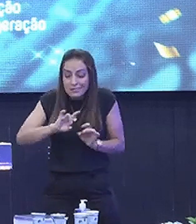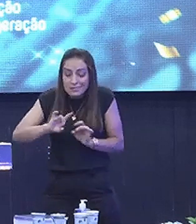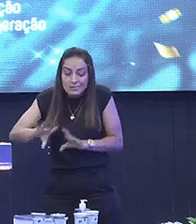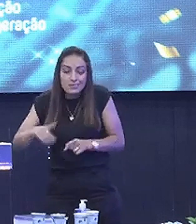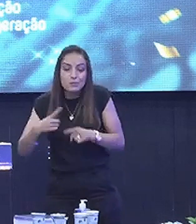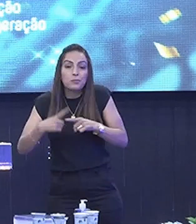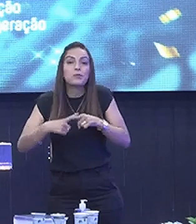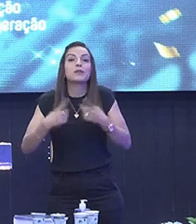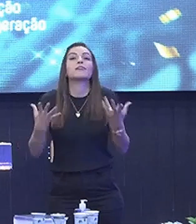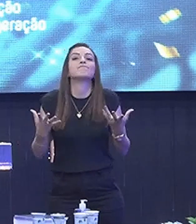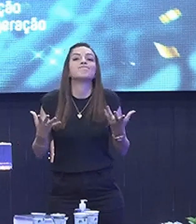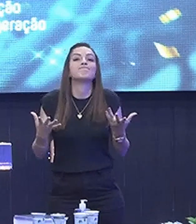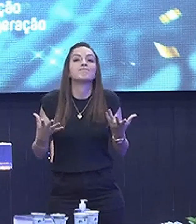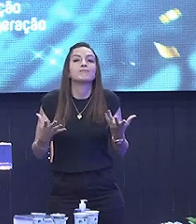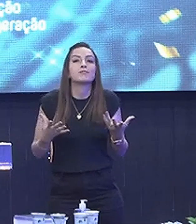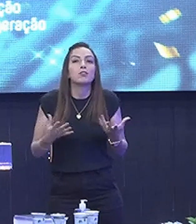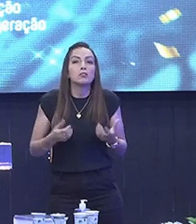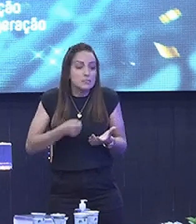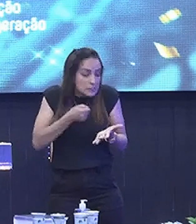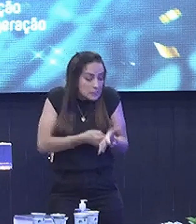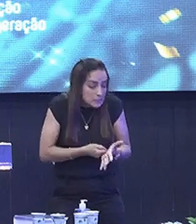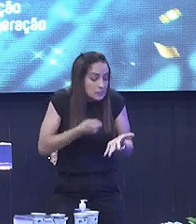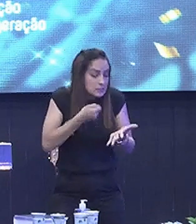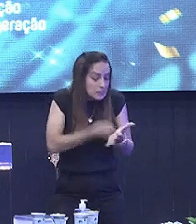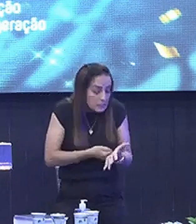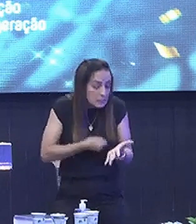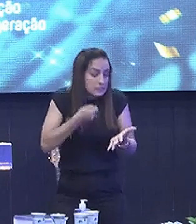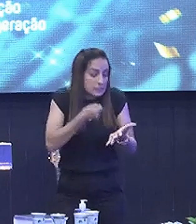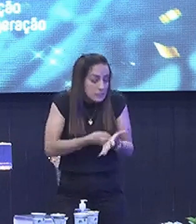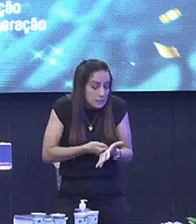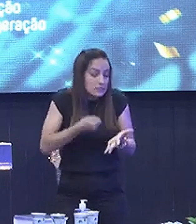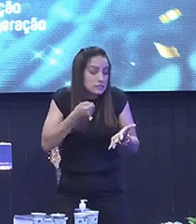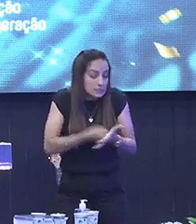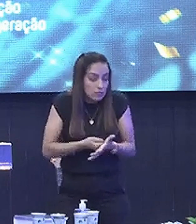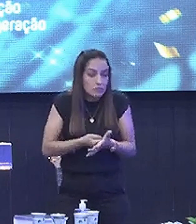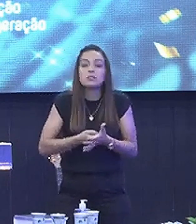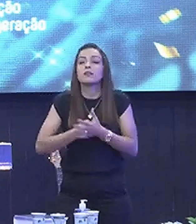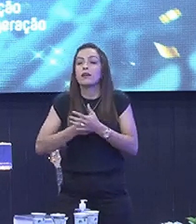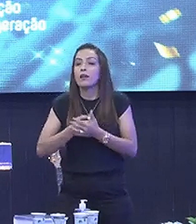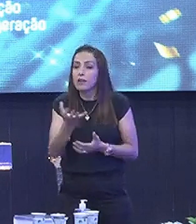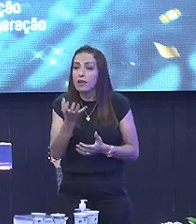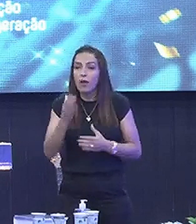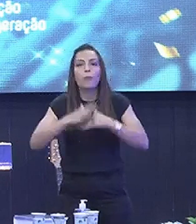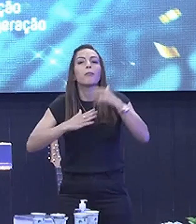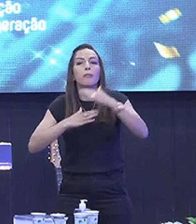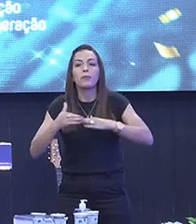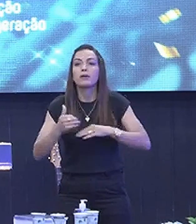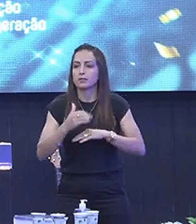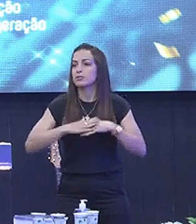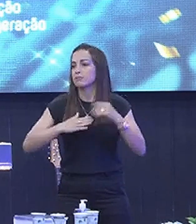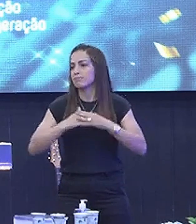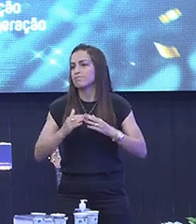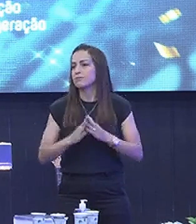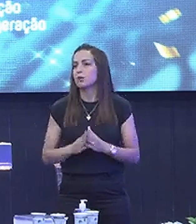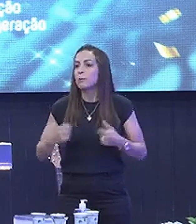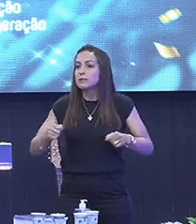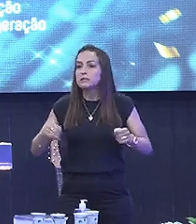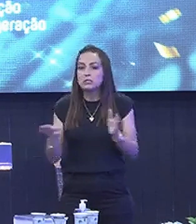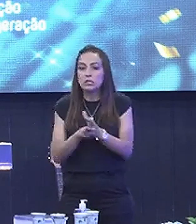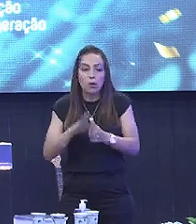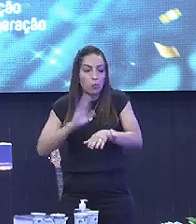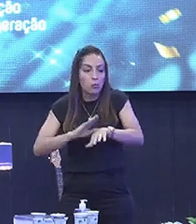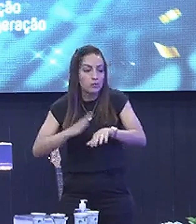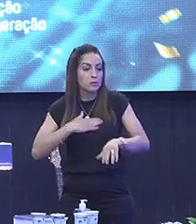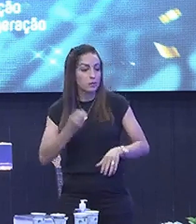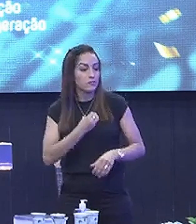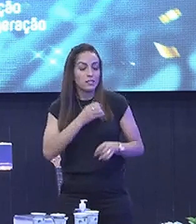você insiste em permanecer com certas práticas O Paulo falou Olha, eu tive que chegar um momento da minha vida Que eu tive que